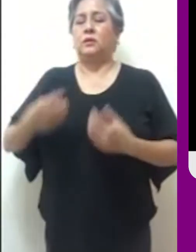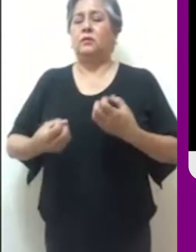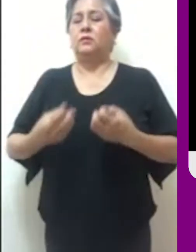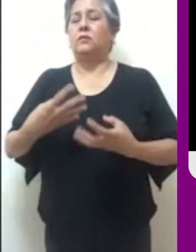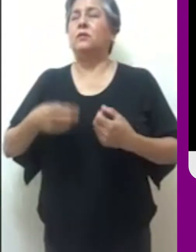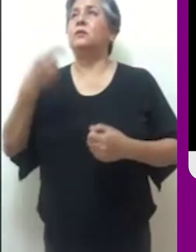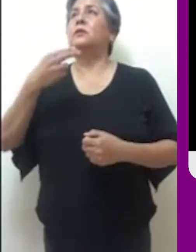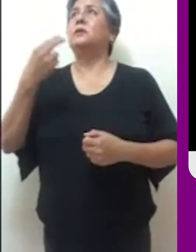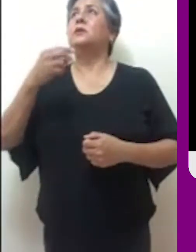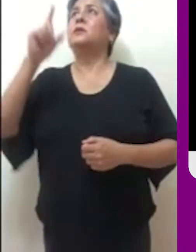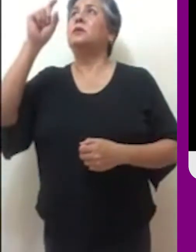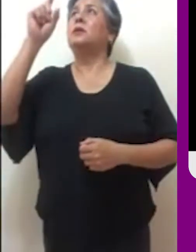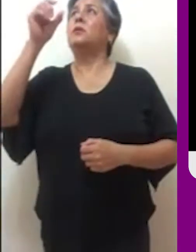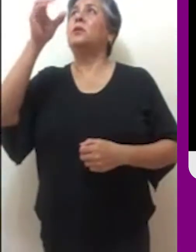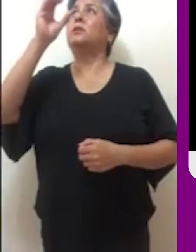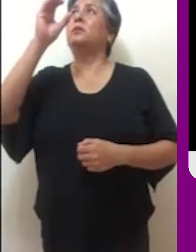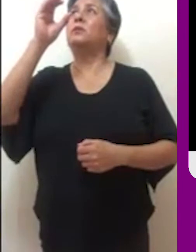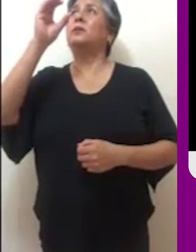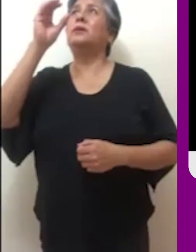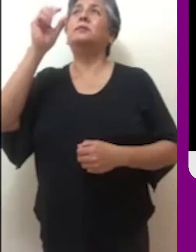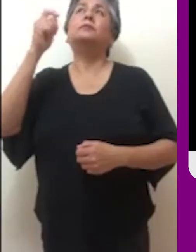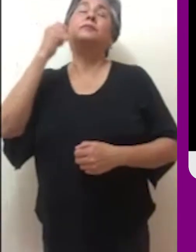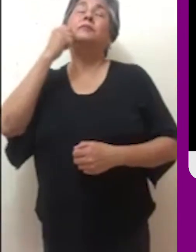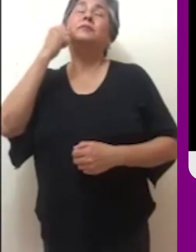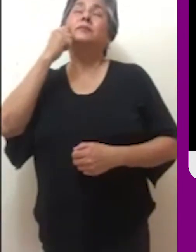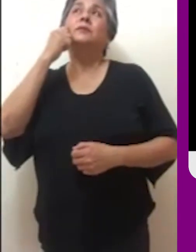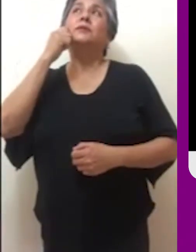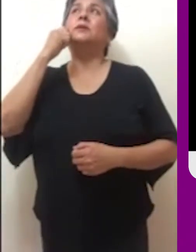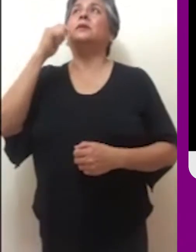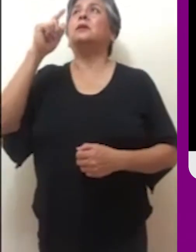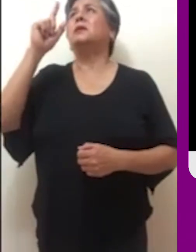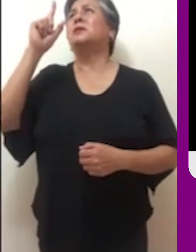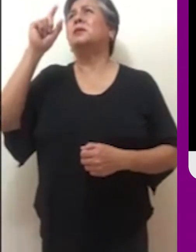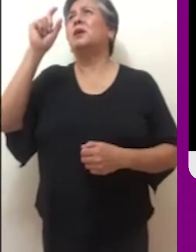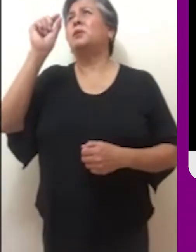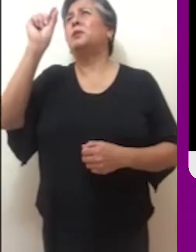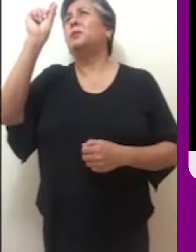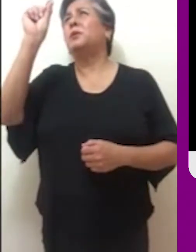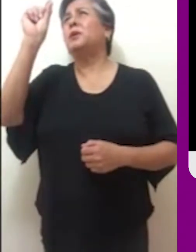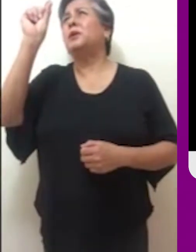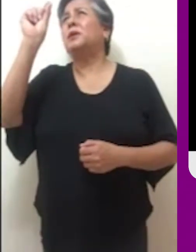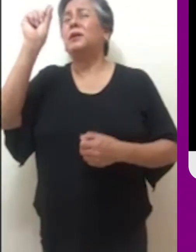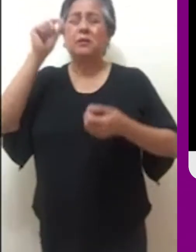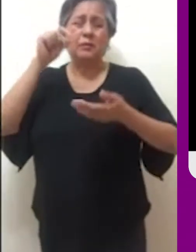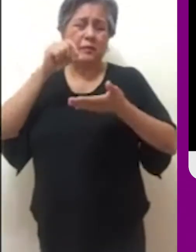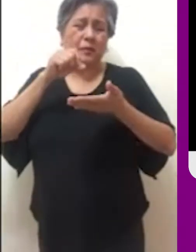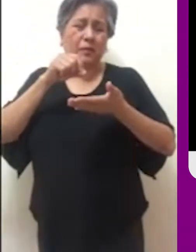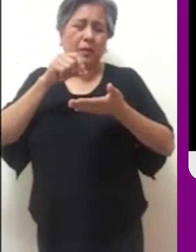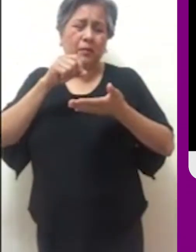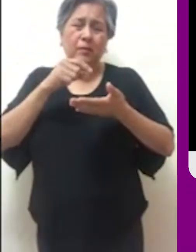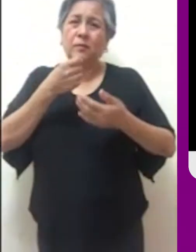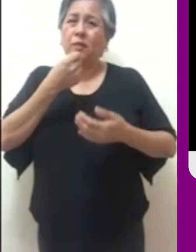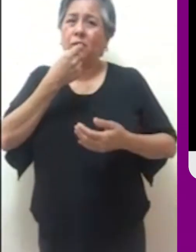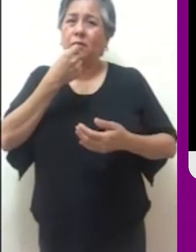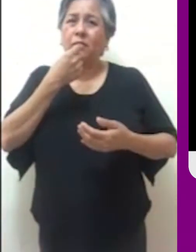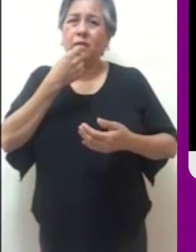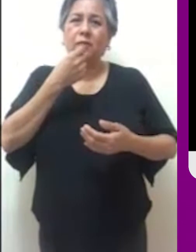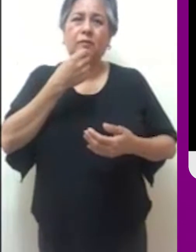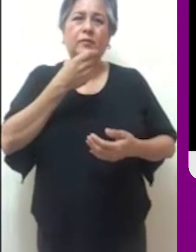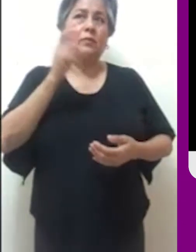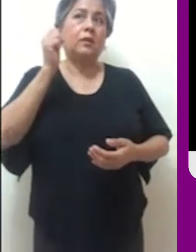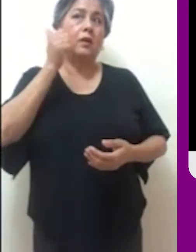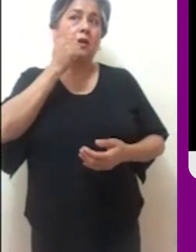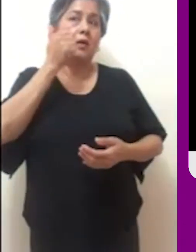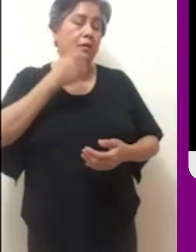Lázaro que moje en agua la punta de su dedo y me refresque la lengua, porque me torturan estas llamas. Pero Abraham le